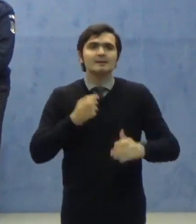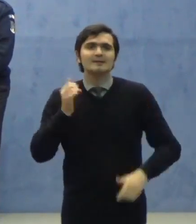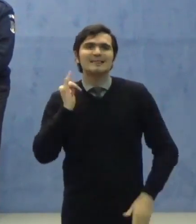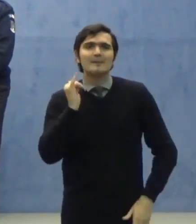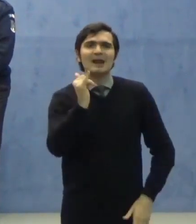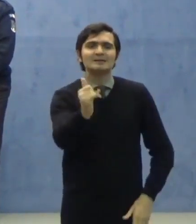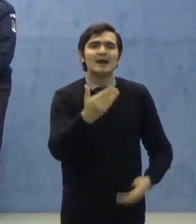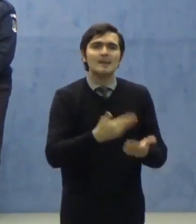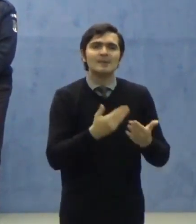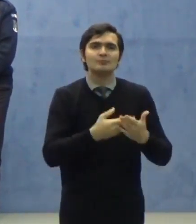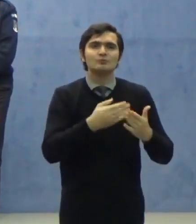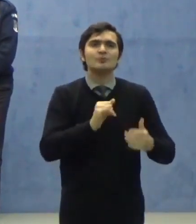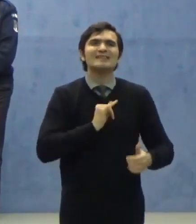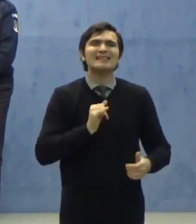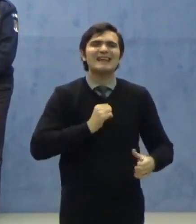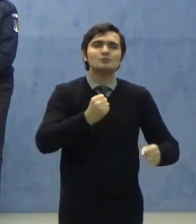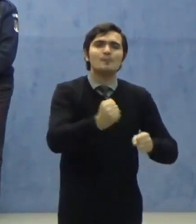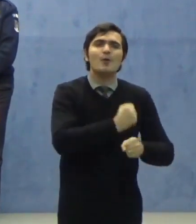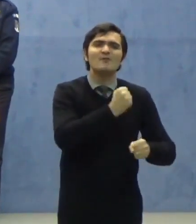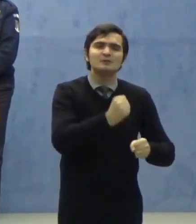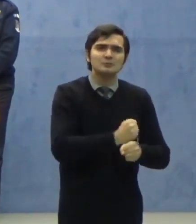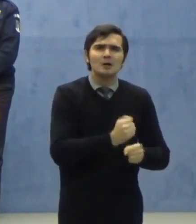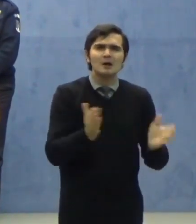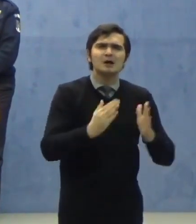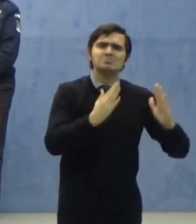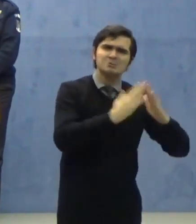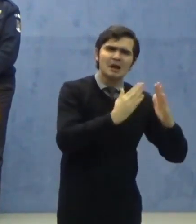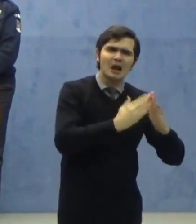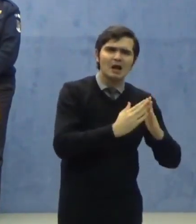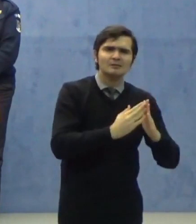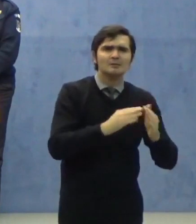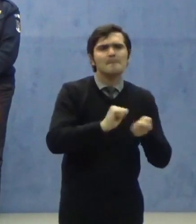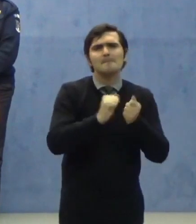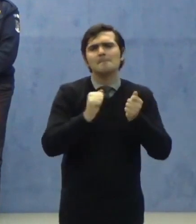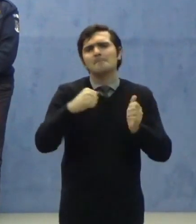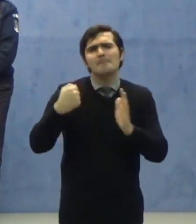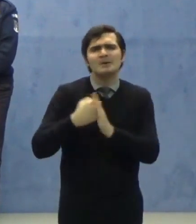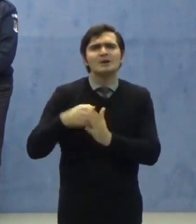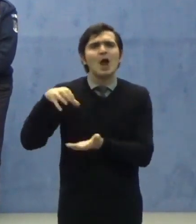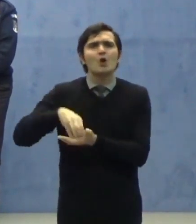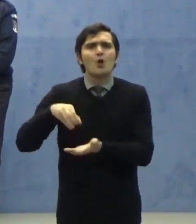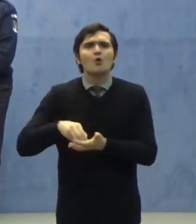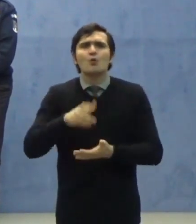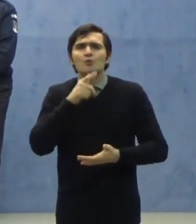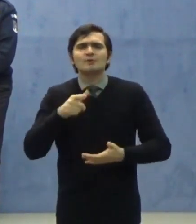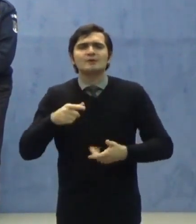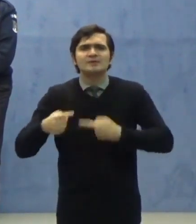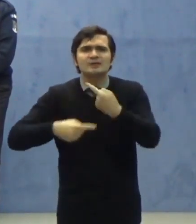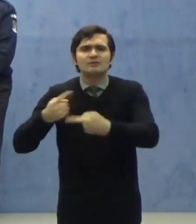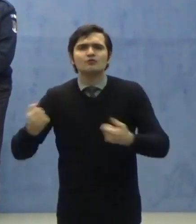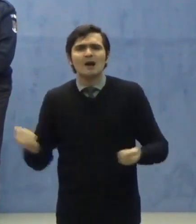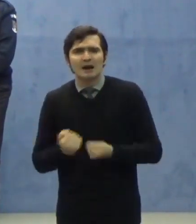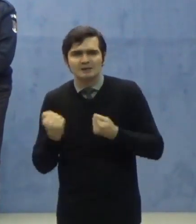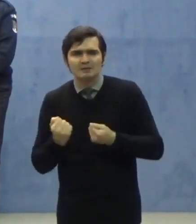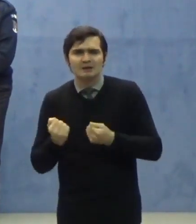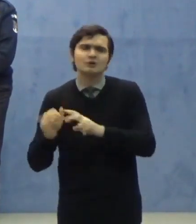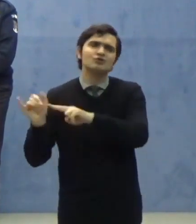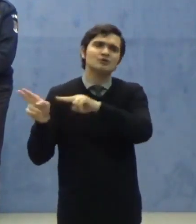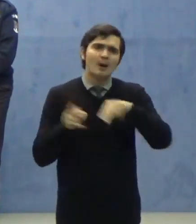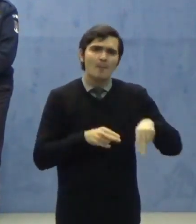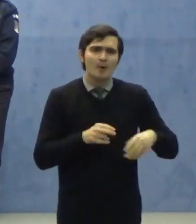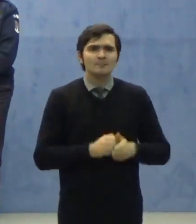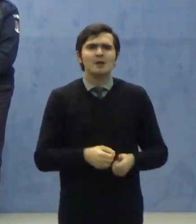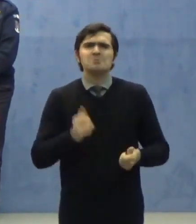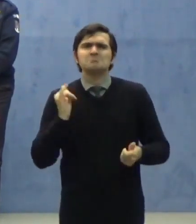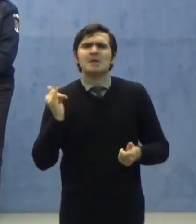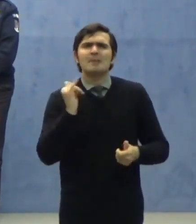interes profesional, inclusiv între locuință, gospodărie și locul locurile de desfășurare a activității profesionale și înapoi, deplasarea